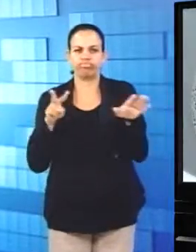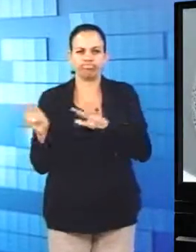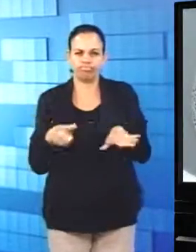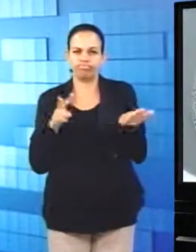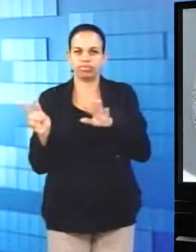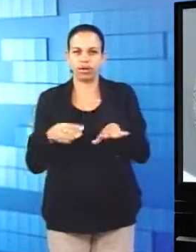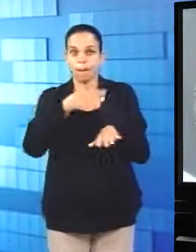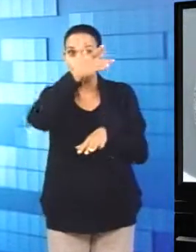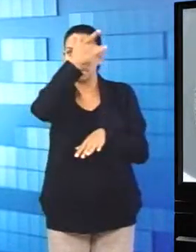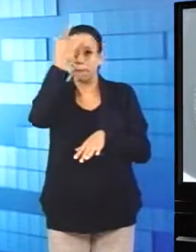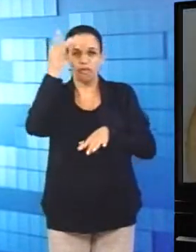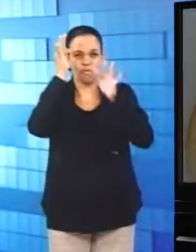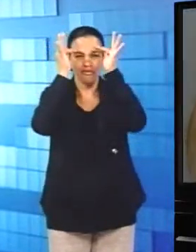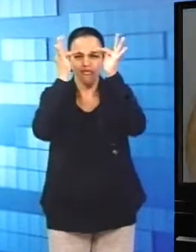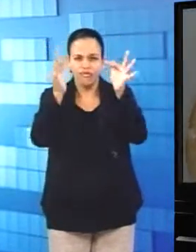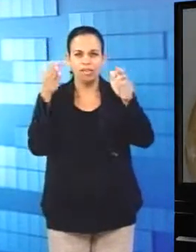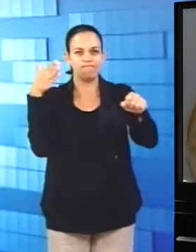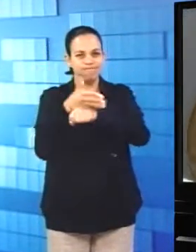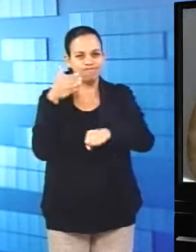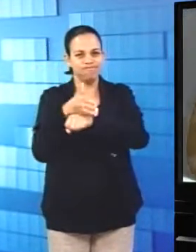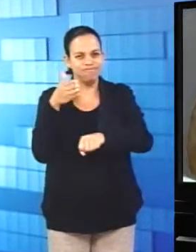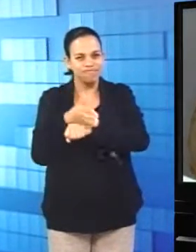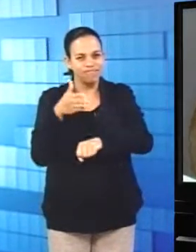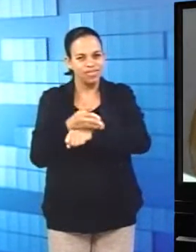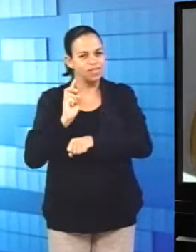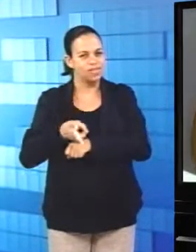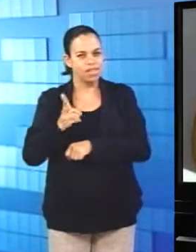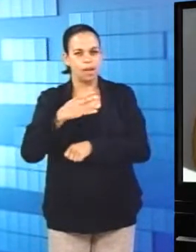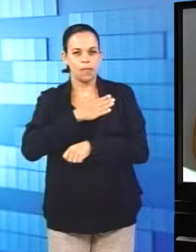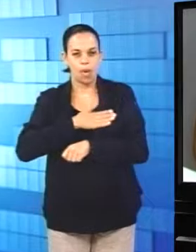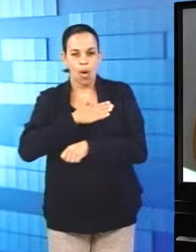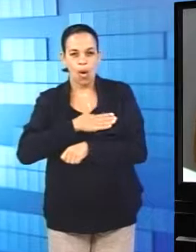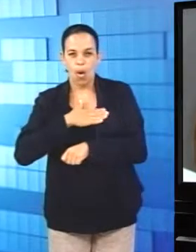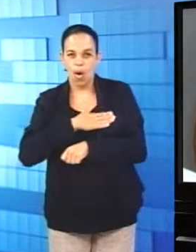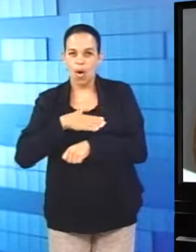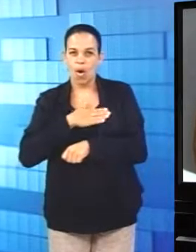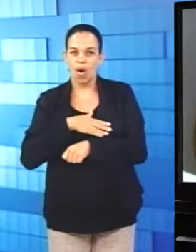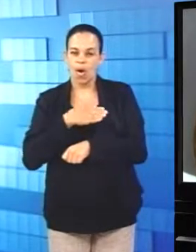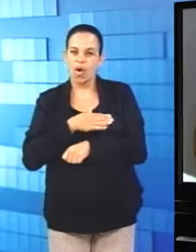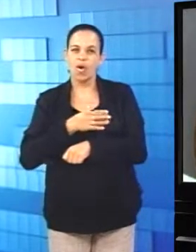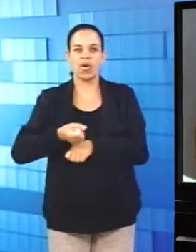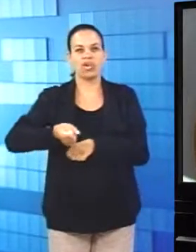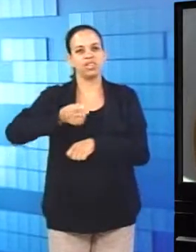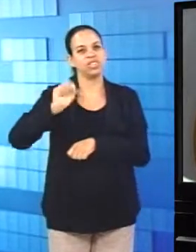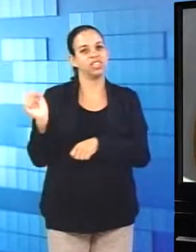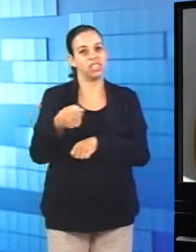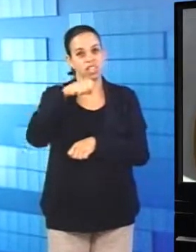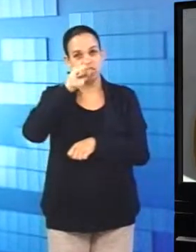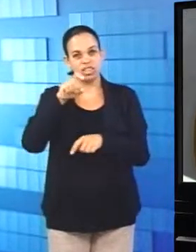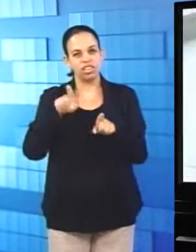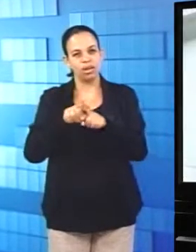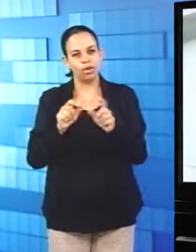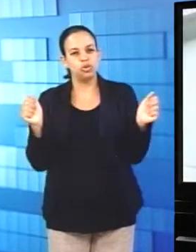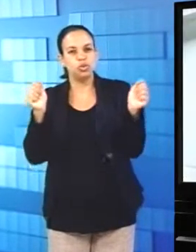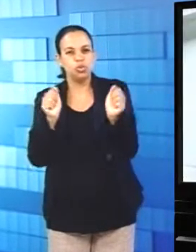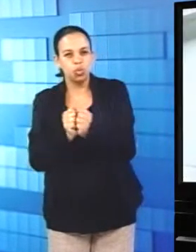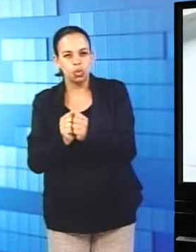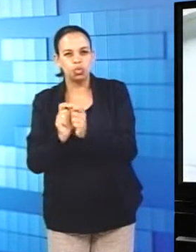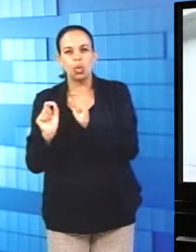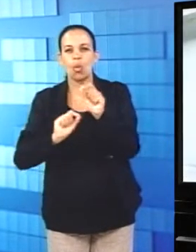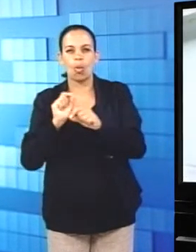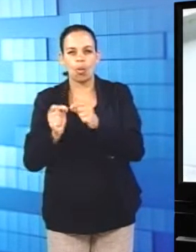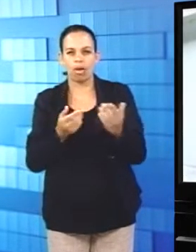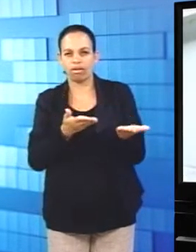público fidelizado que realmente vai lá para curtir a cerveja ou para curtir os acompanhamentos da cerveja. Tanto